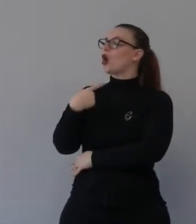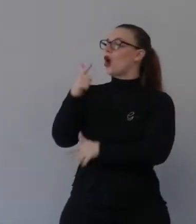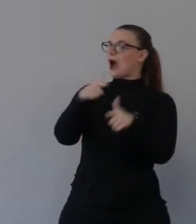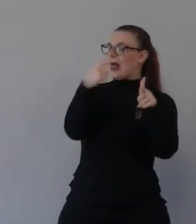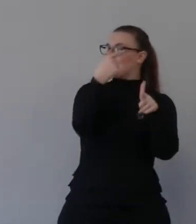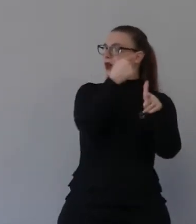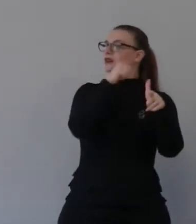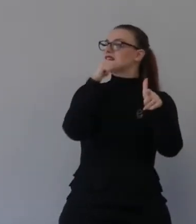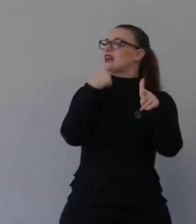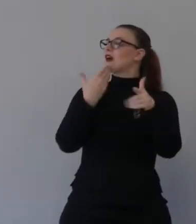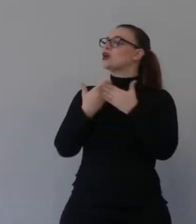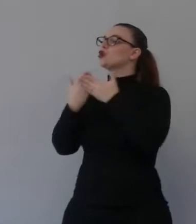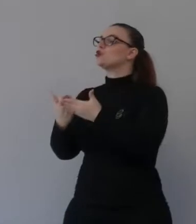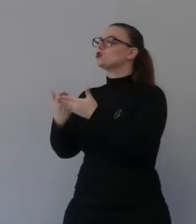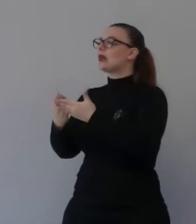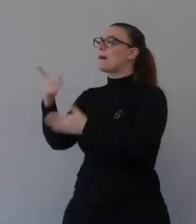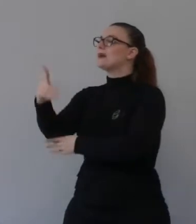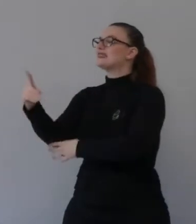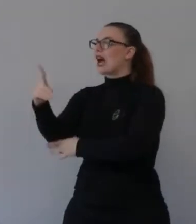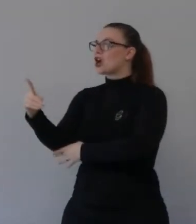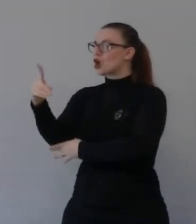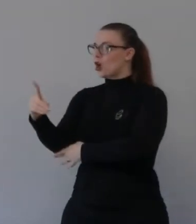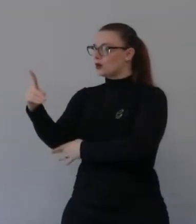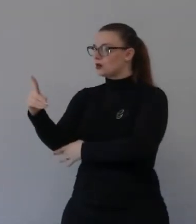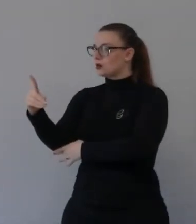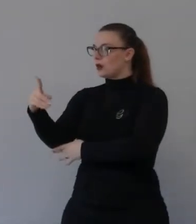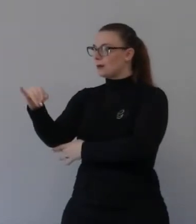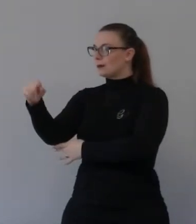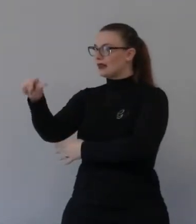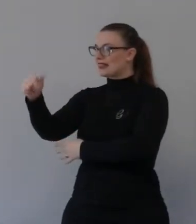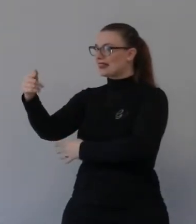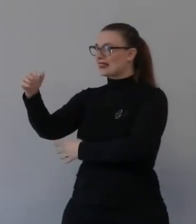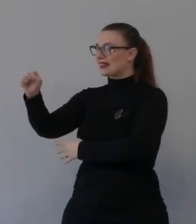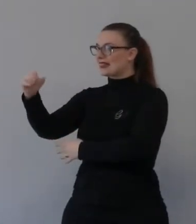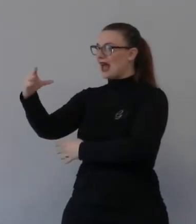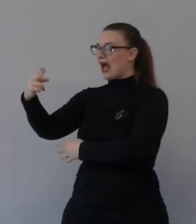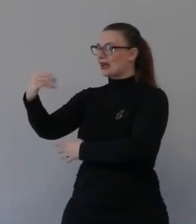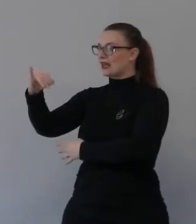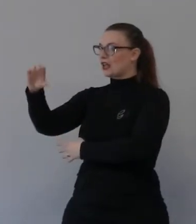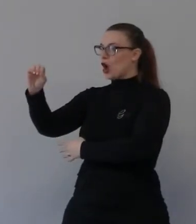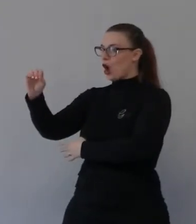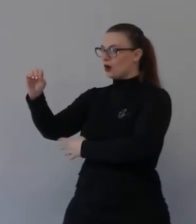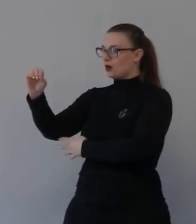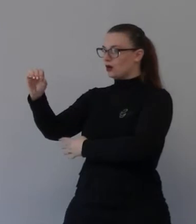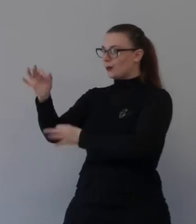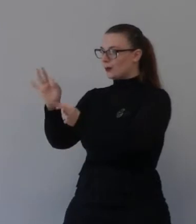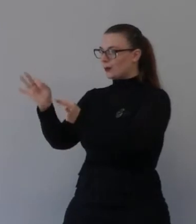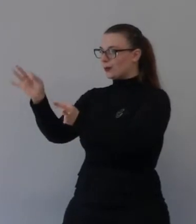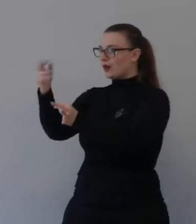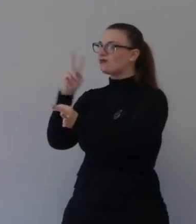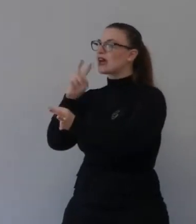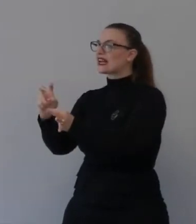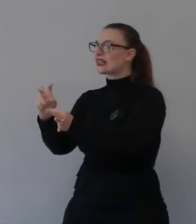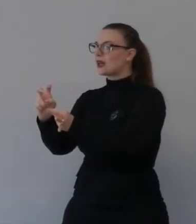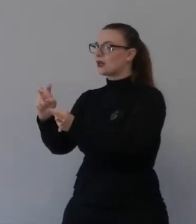innestarlo su una pianta originale perché la linfa arrivi e il ramo che sta innestato porta dei frutti